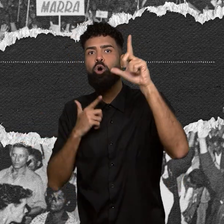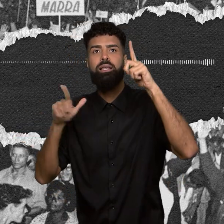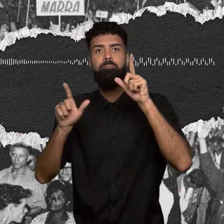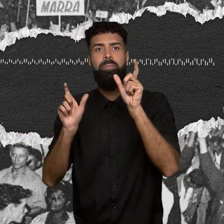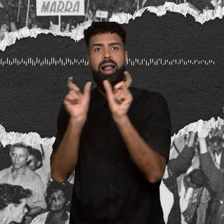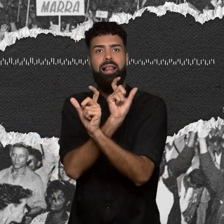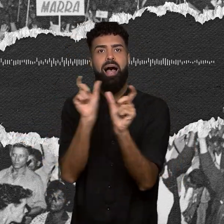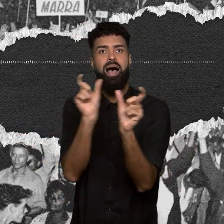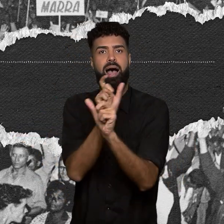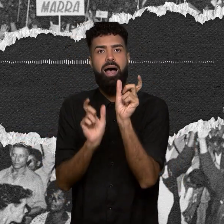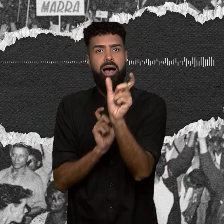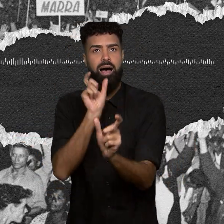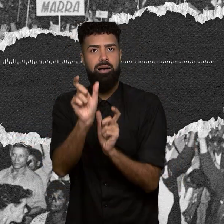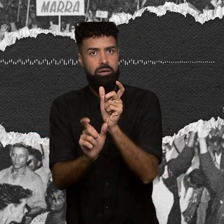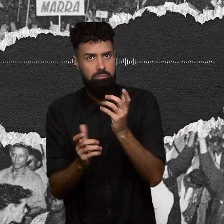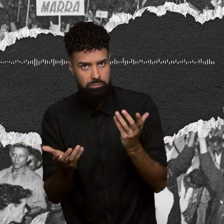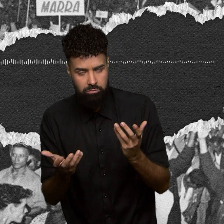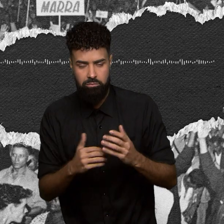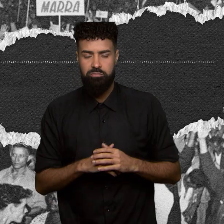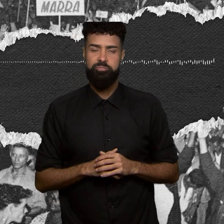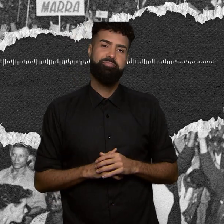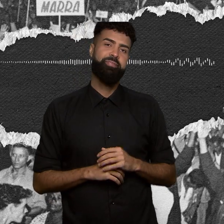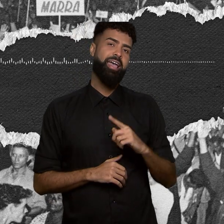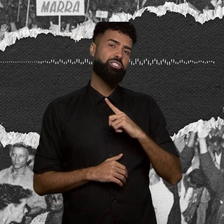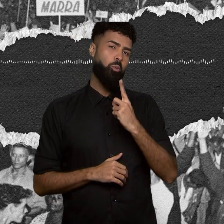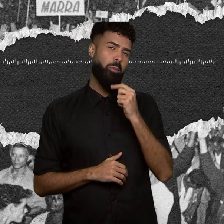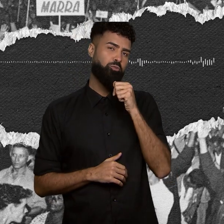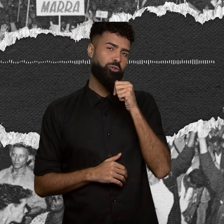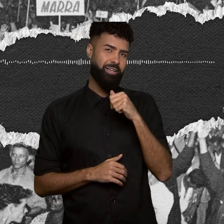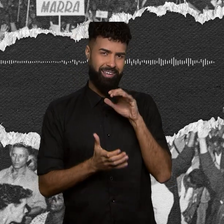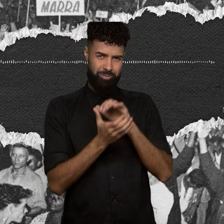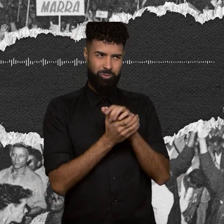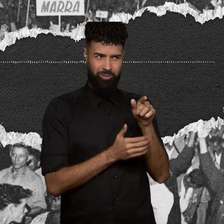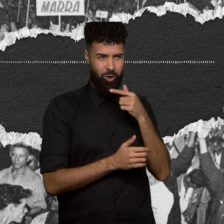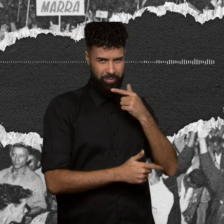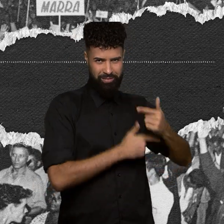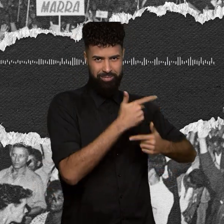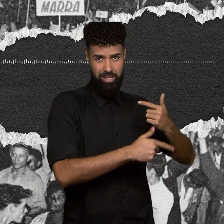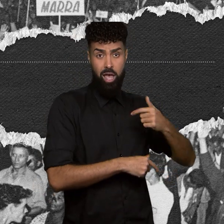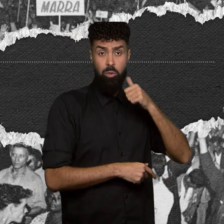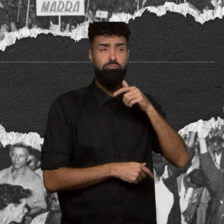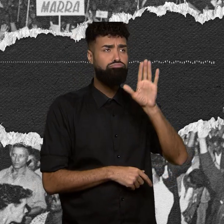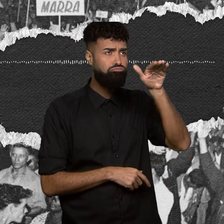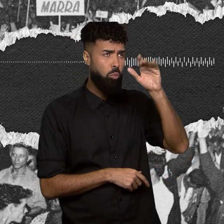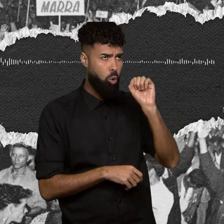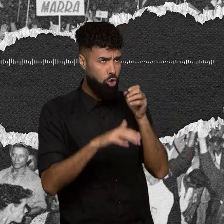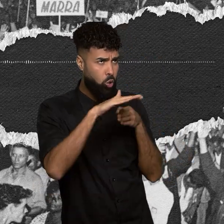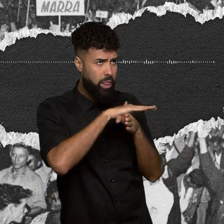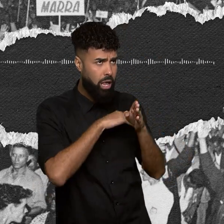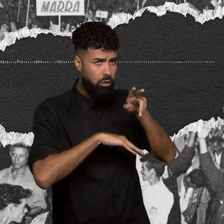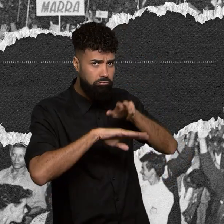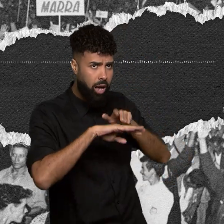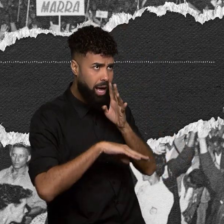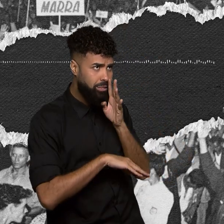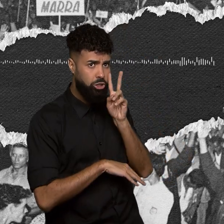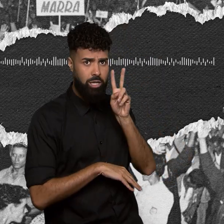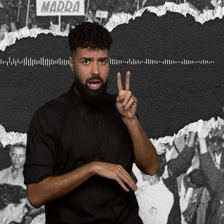Aí, tinha uma mulher, esposa de um trabalhador, e ela tinha pedido para assistir às aulas. O pessoal montou várias palavras, como